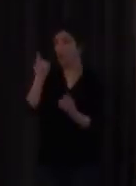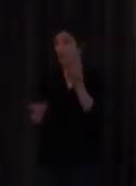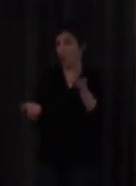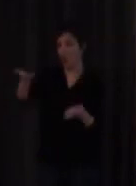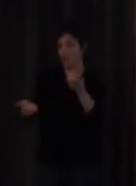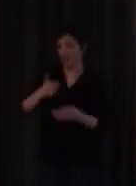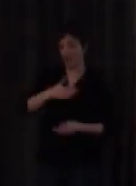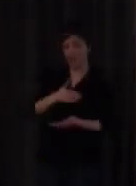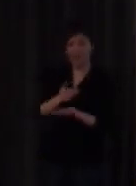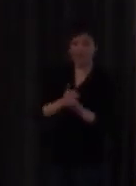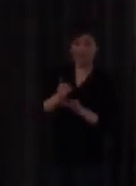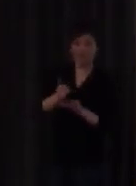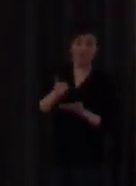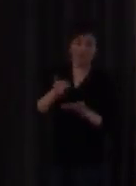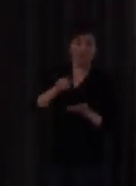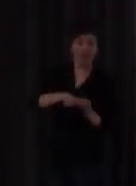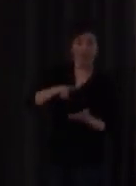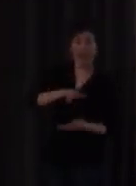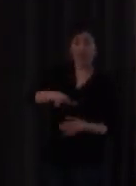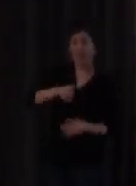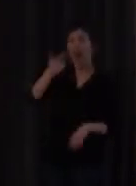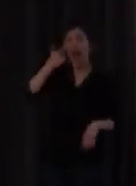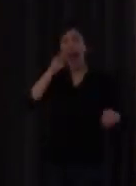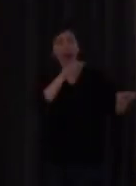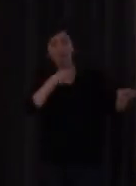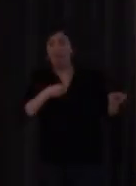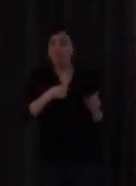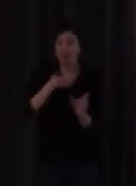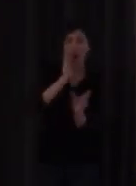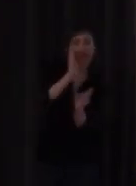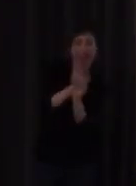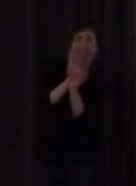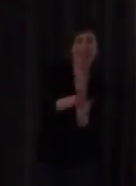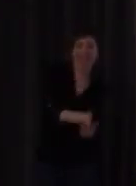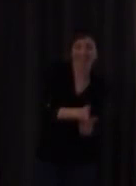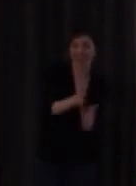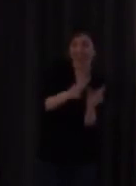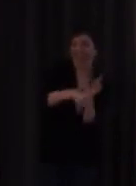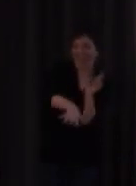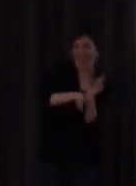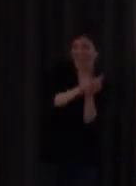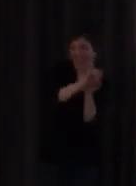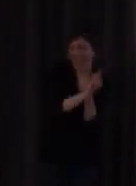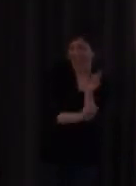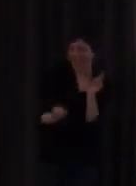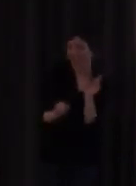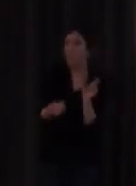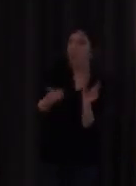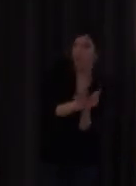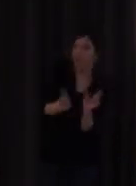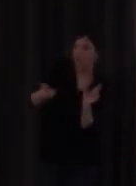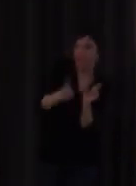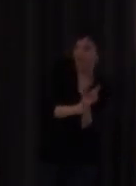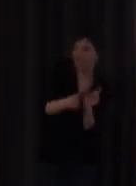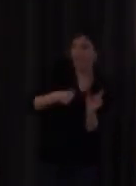clases de lengua castellana claro esto es aquello que veíamos de raíz y morfemas en lengua castellana ahora lo pillo mejor y